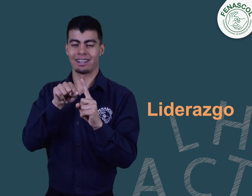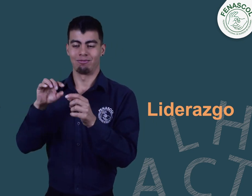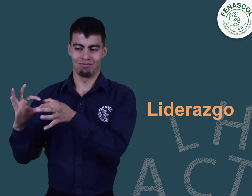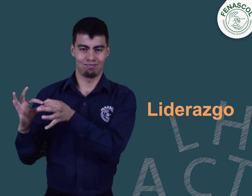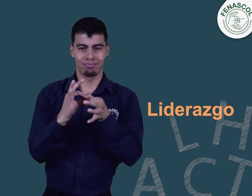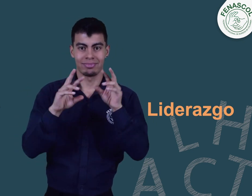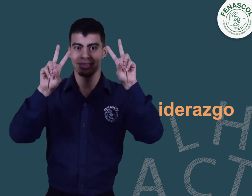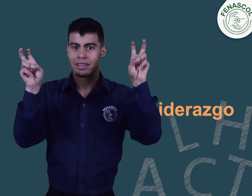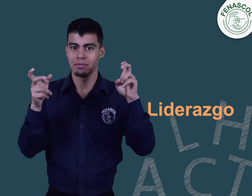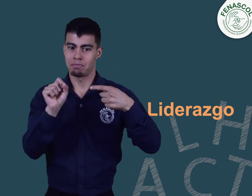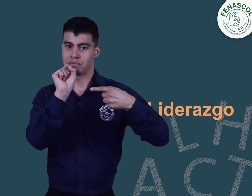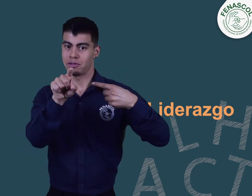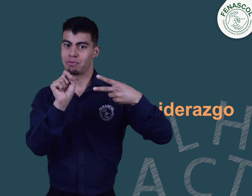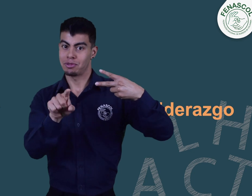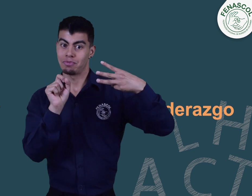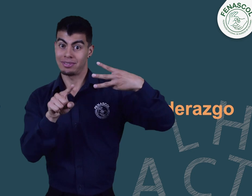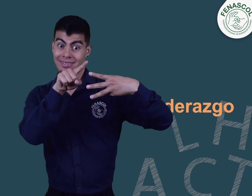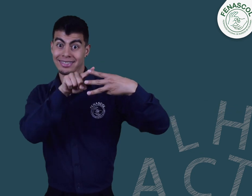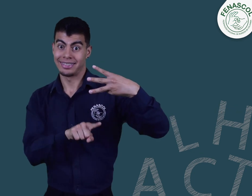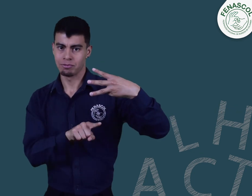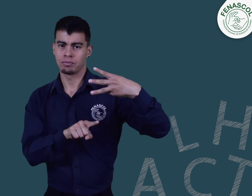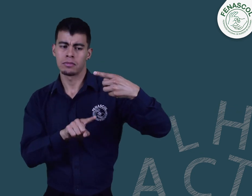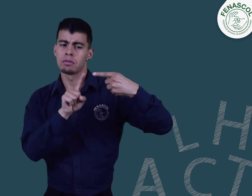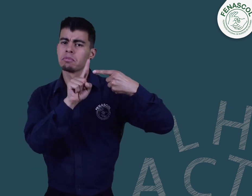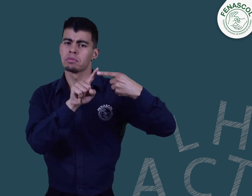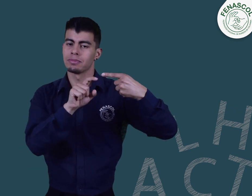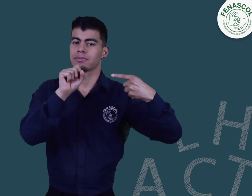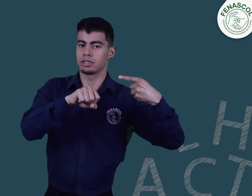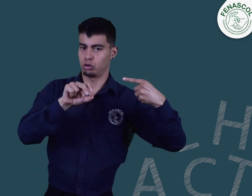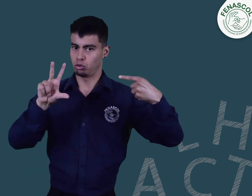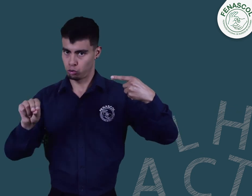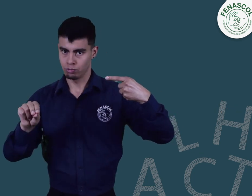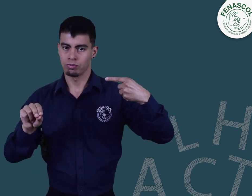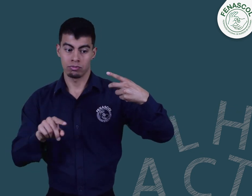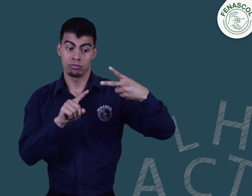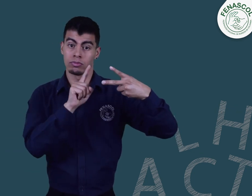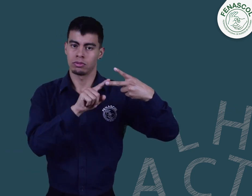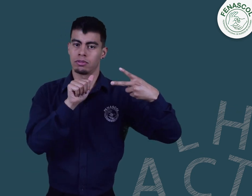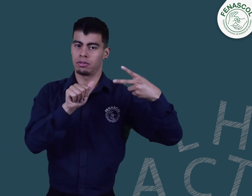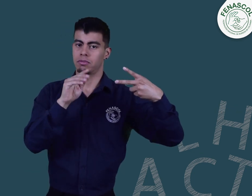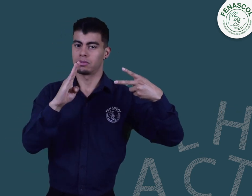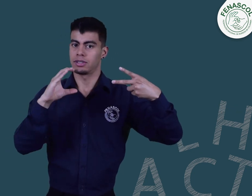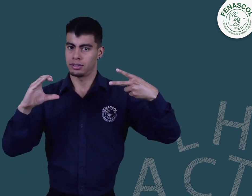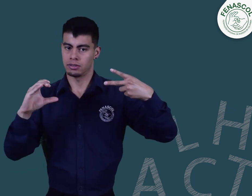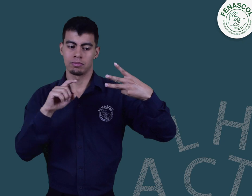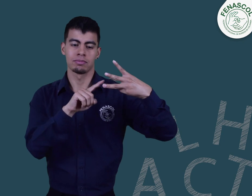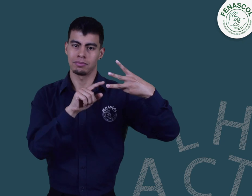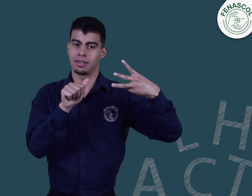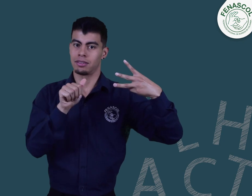temática de nuestras tres preguntas. La primera pregunta tendrá como posibilidad de responder sí o no, la segunda tendrá